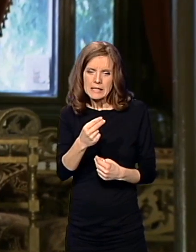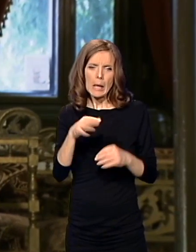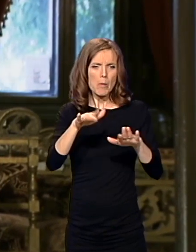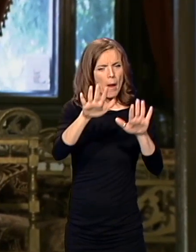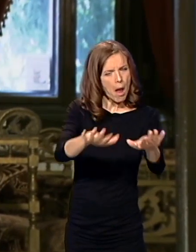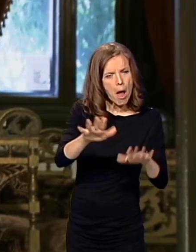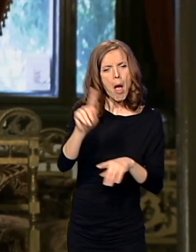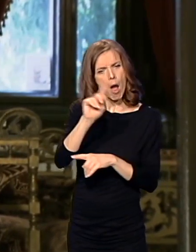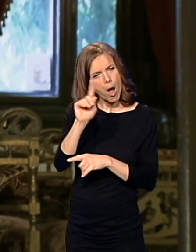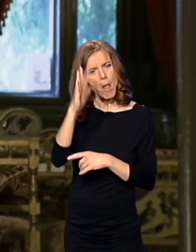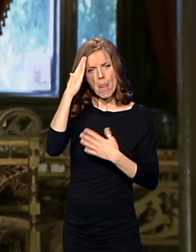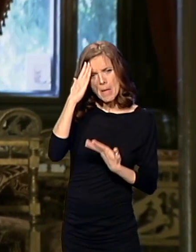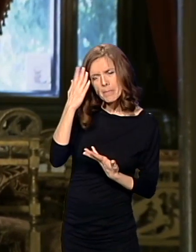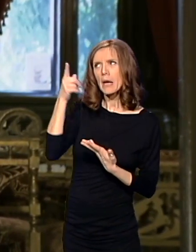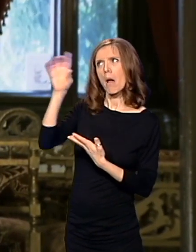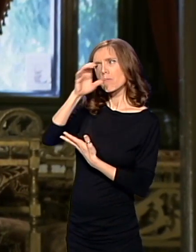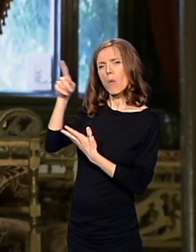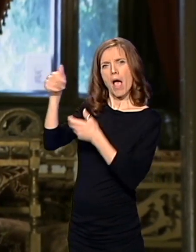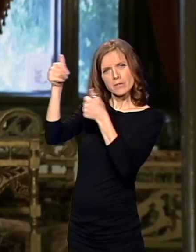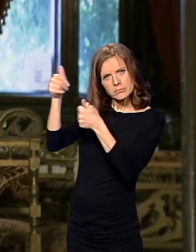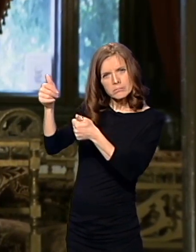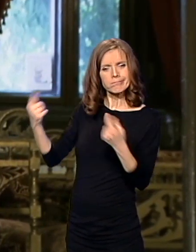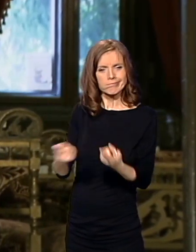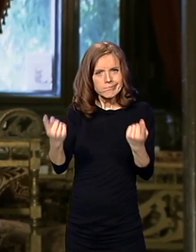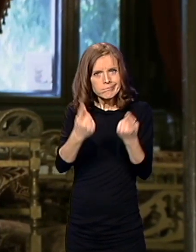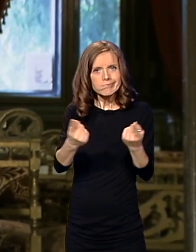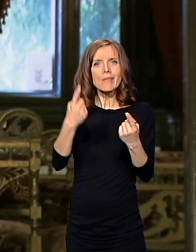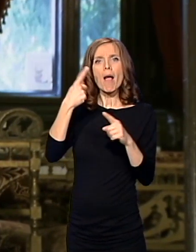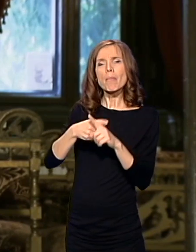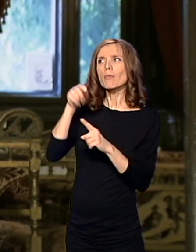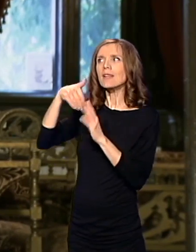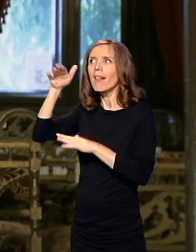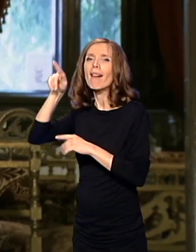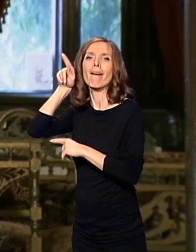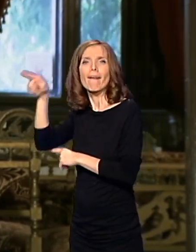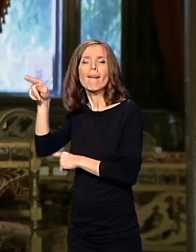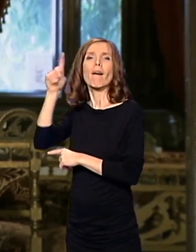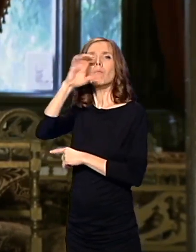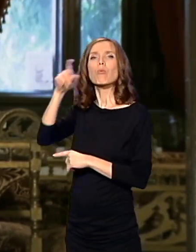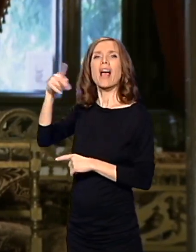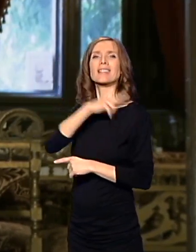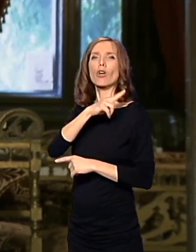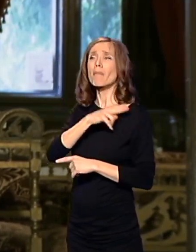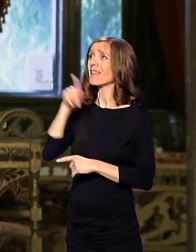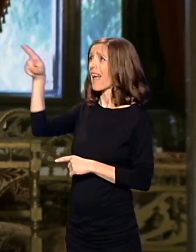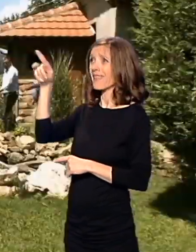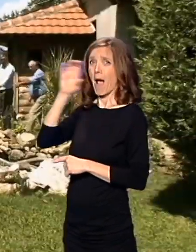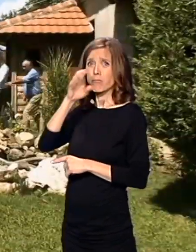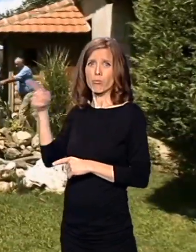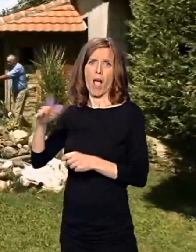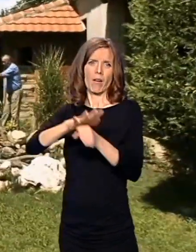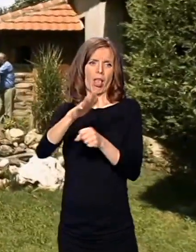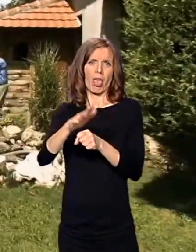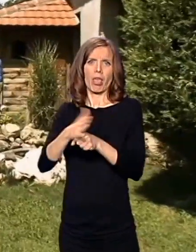uljuljkivo i poltronisao bugarskim komandantima, dok su oni se ižiljavali med domaćim stanovništvom.